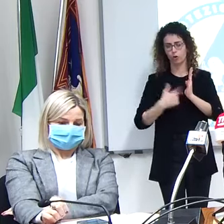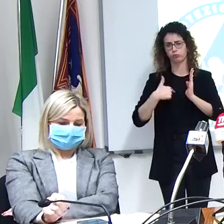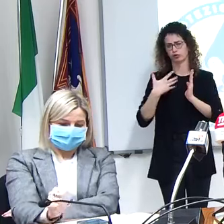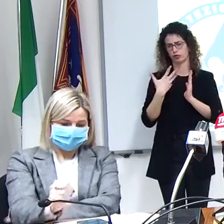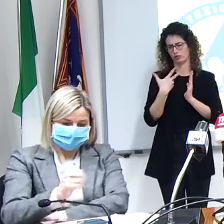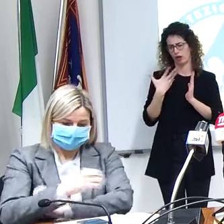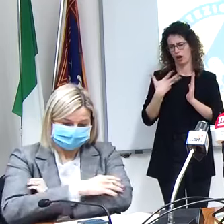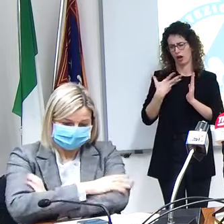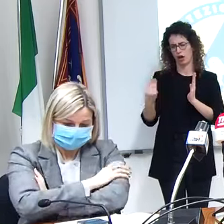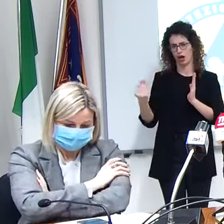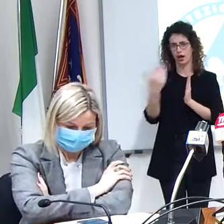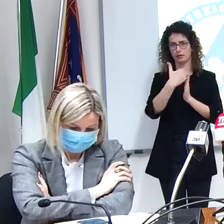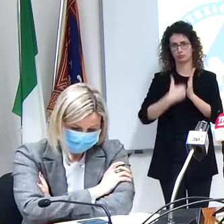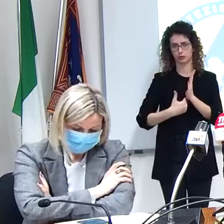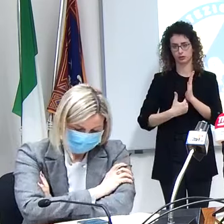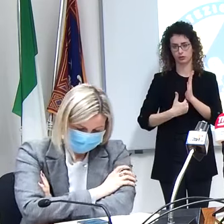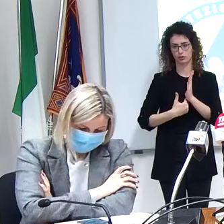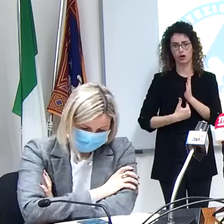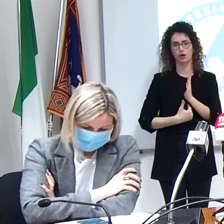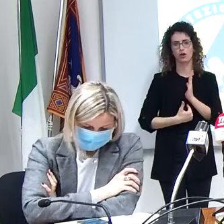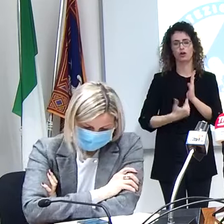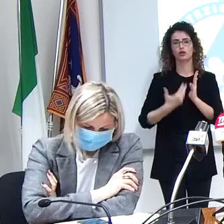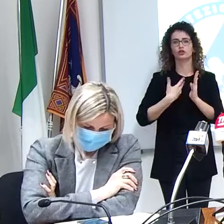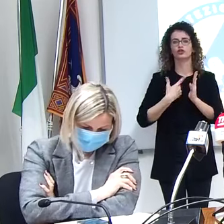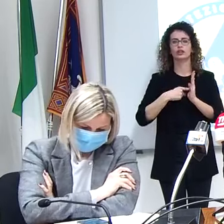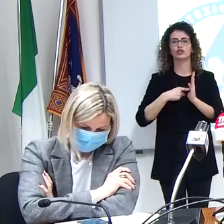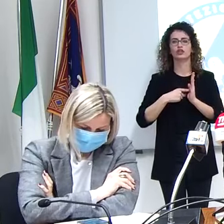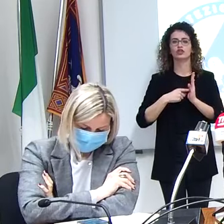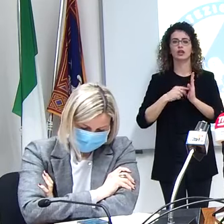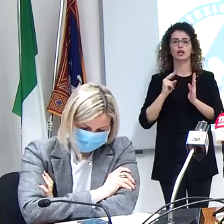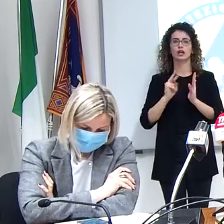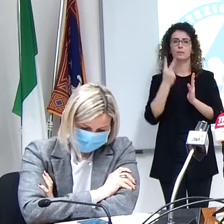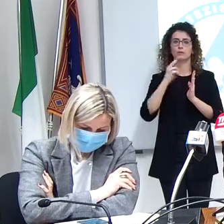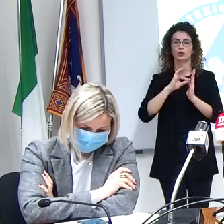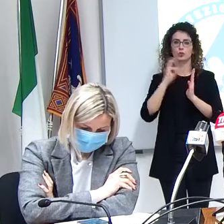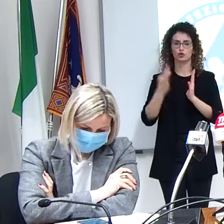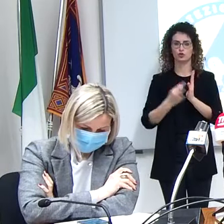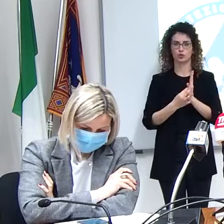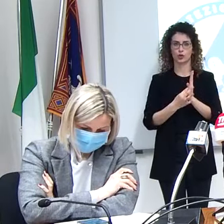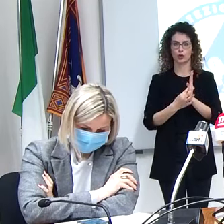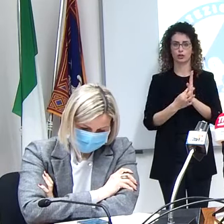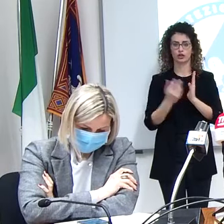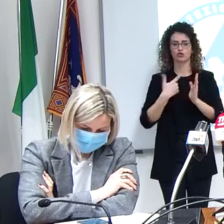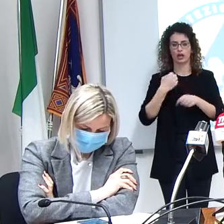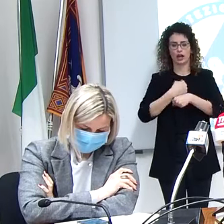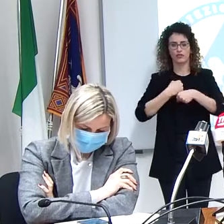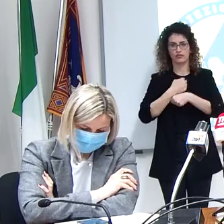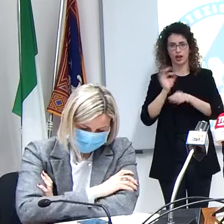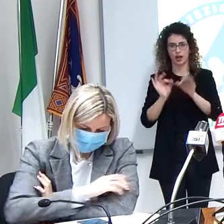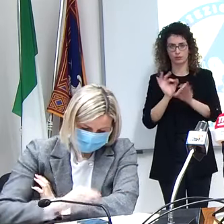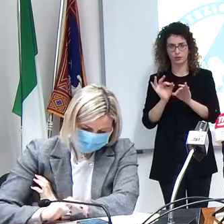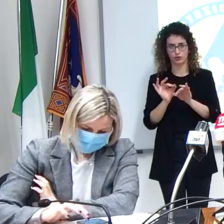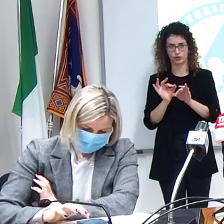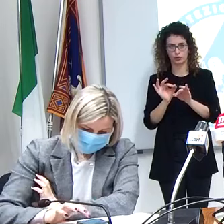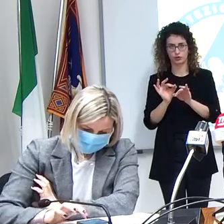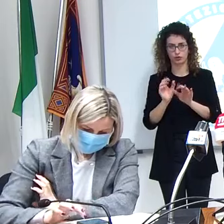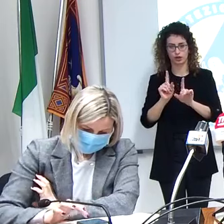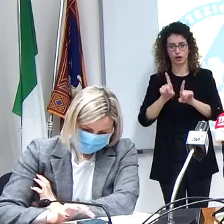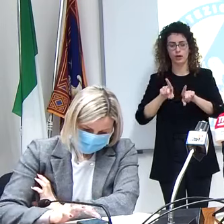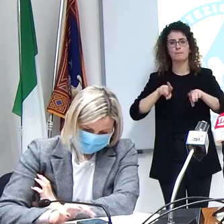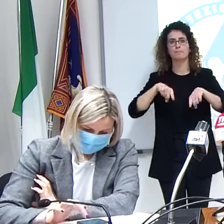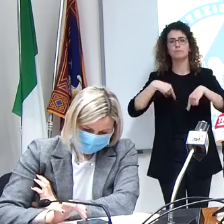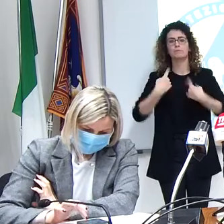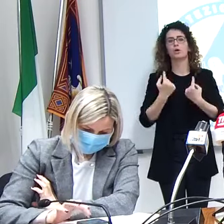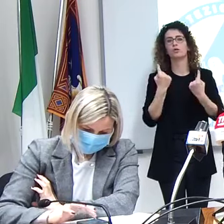altri prevedono che nei primi due giorni si somministrino alcuni farmaci e poi si attenda